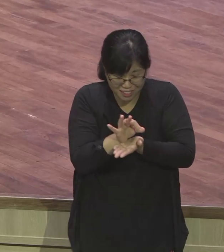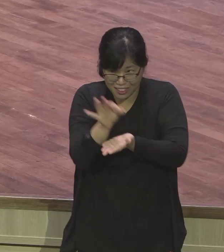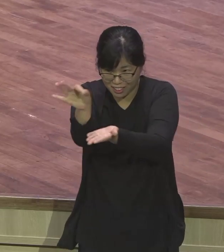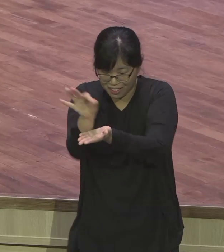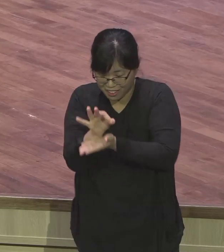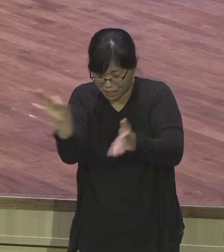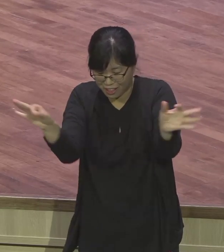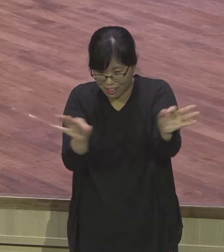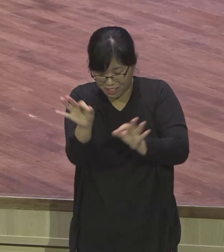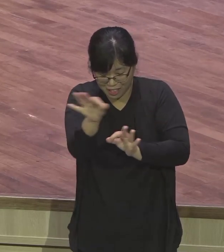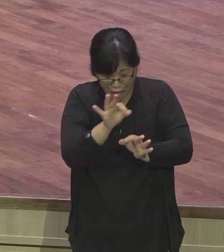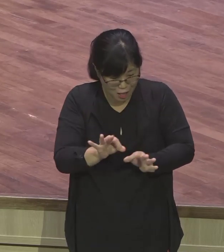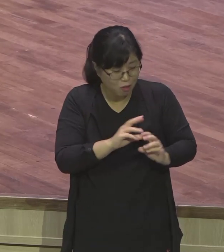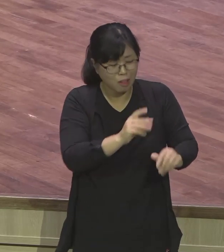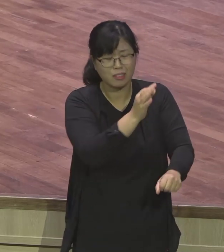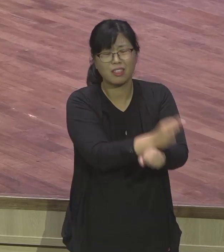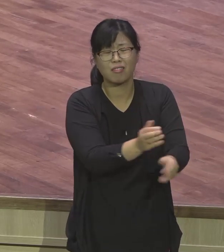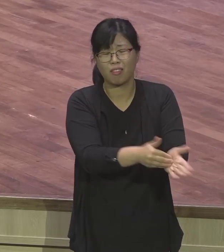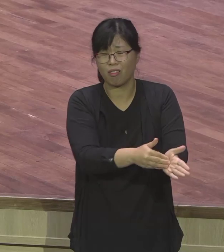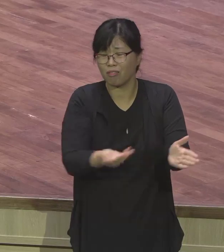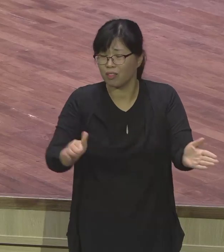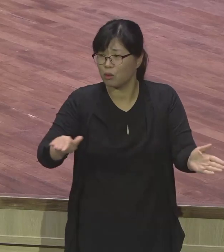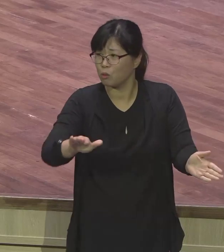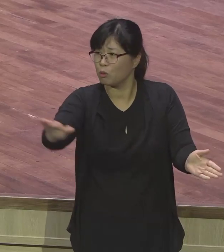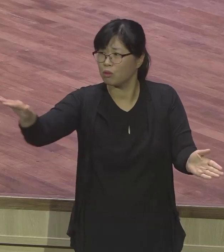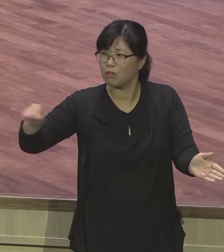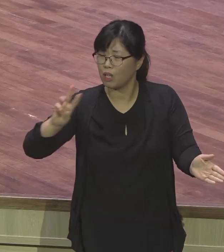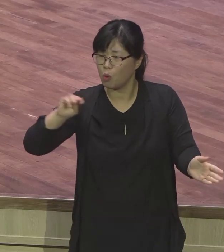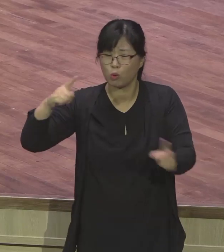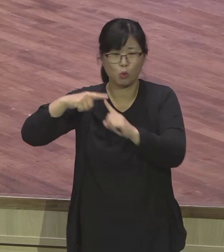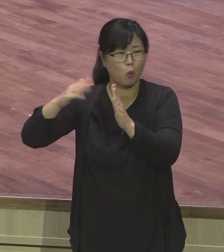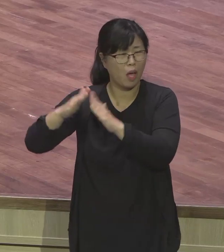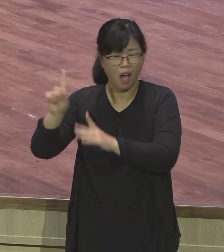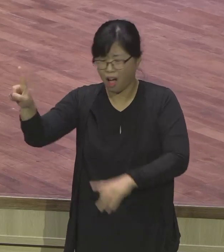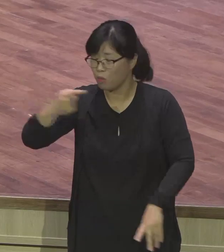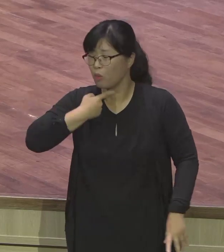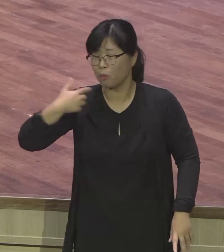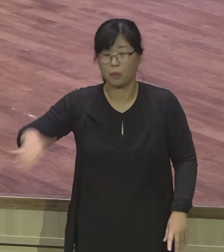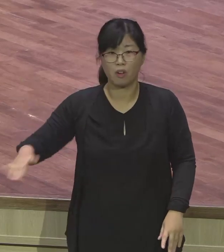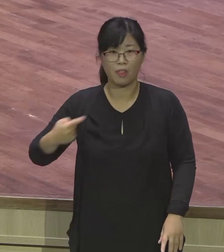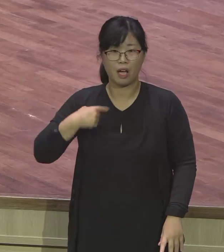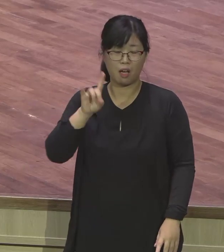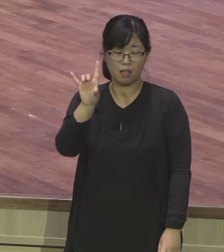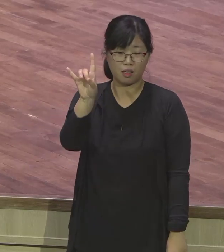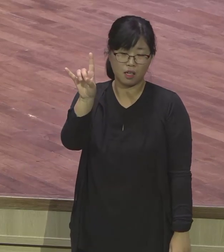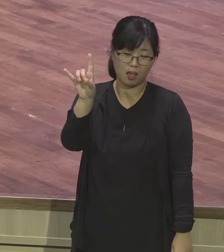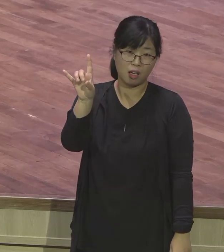받았어요. 명예 박사. 그리고 평신 도중에 장로, 권사, 집사,